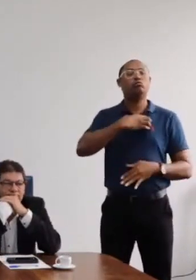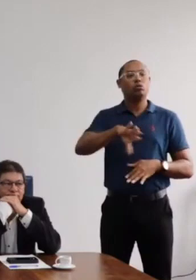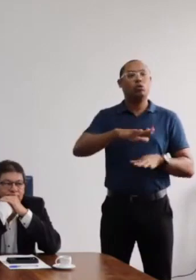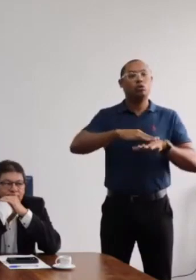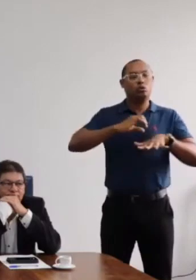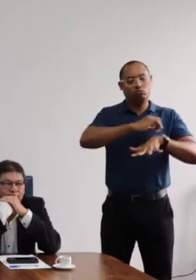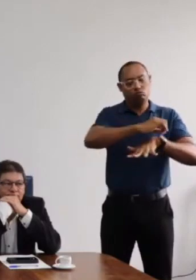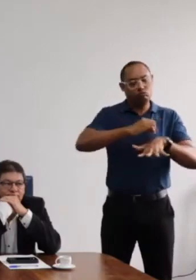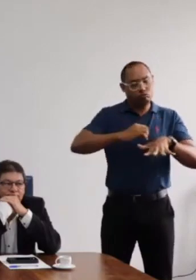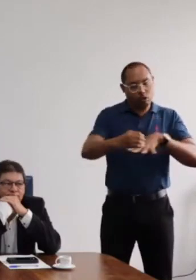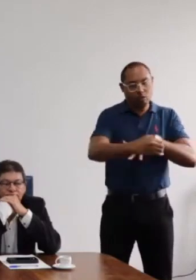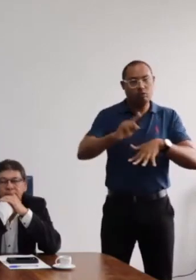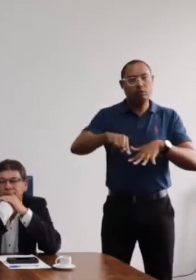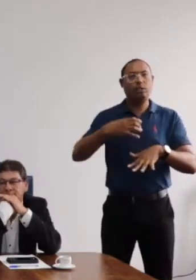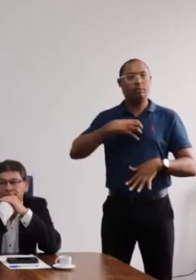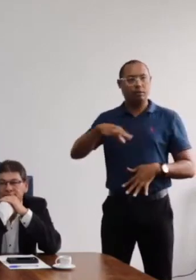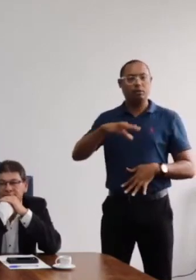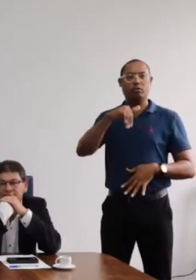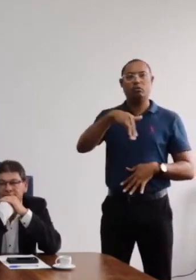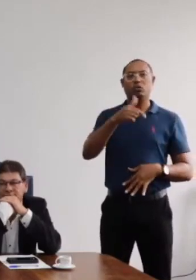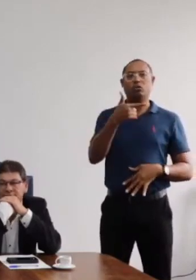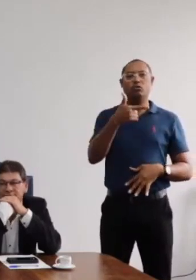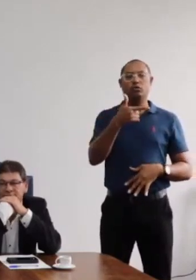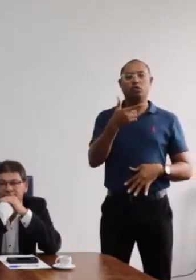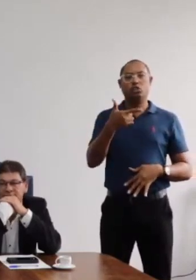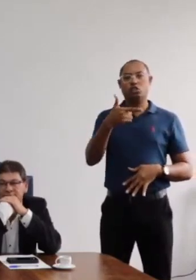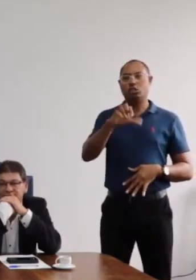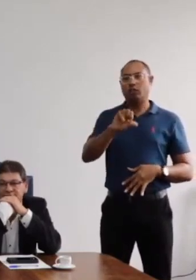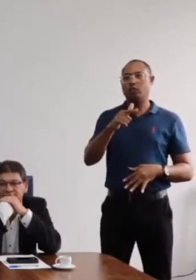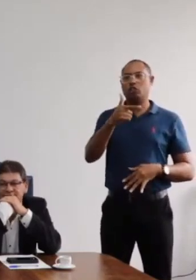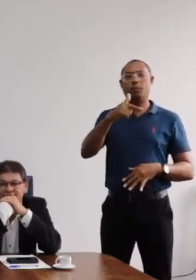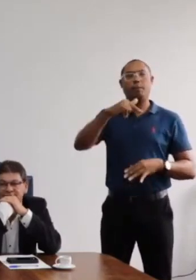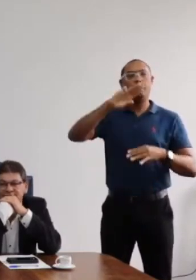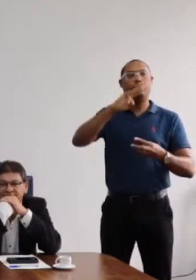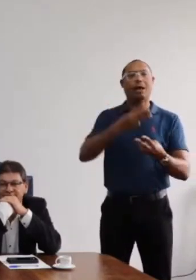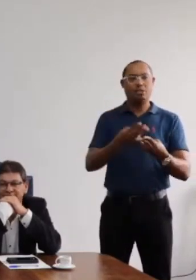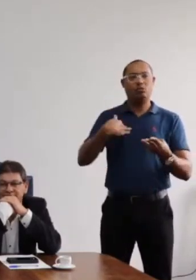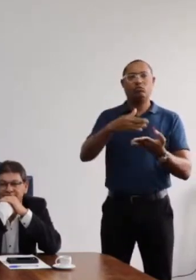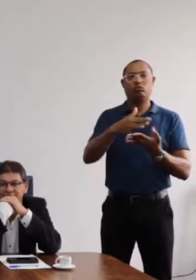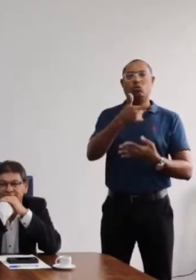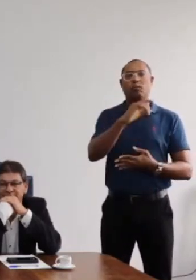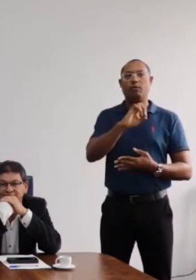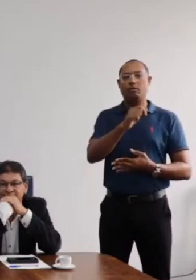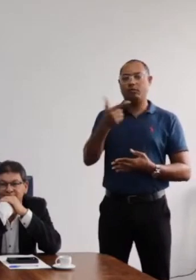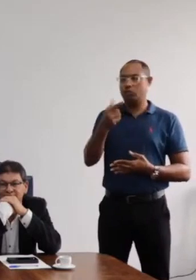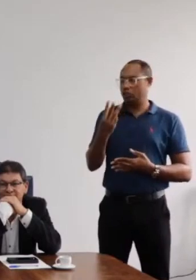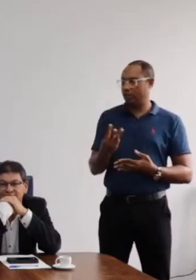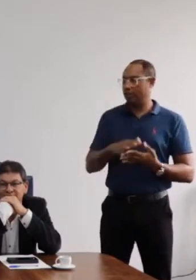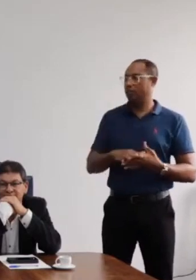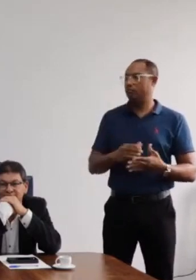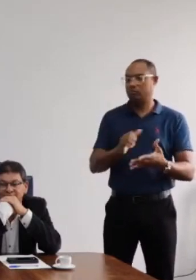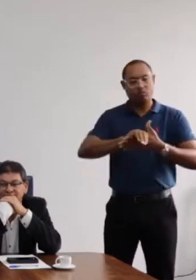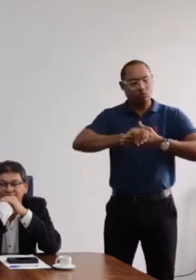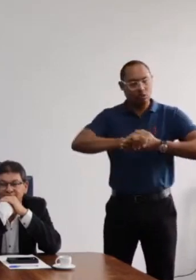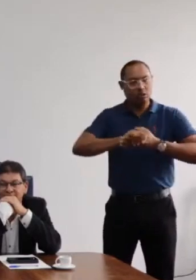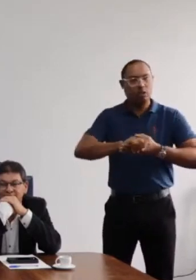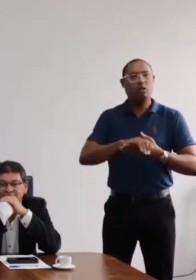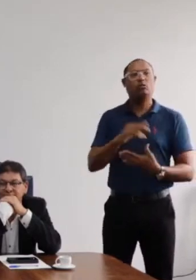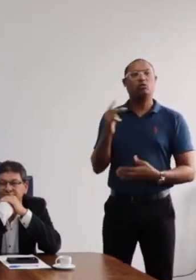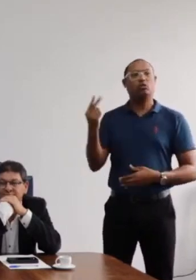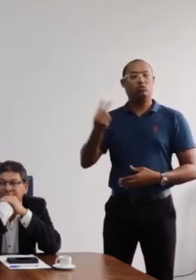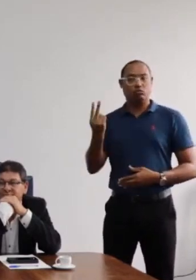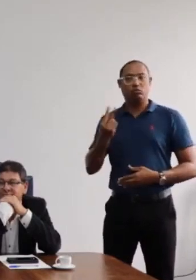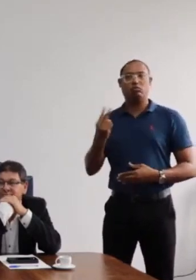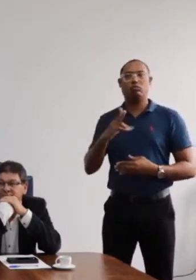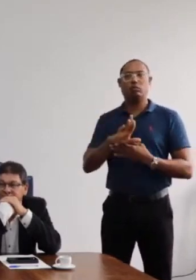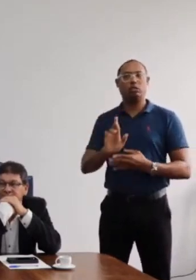28 de março de 2023. Queria saudar aqui de forma especial nosso vice-reitor, professor José